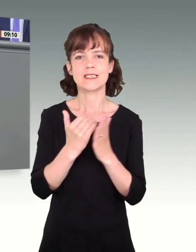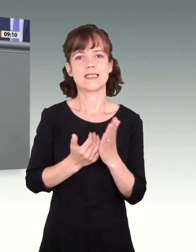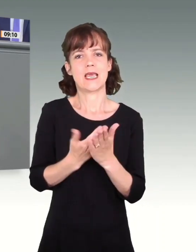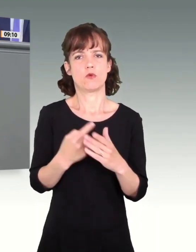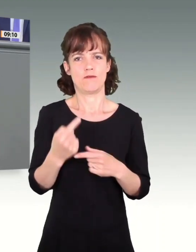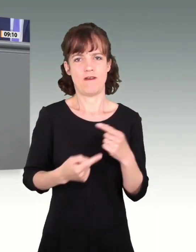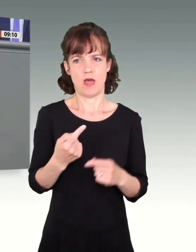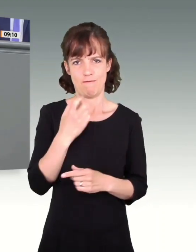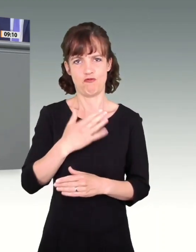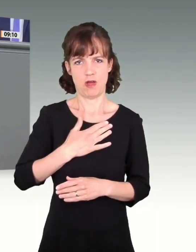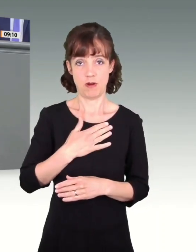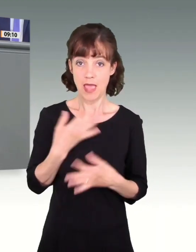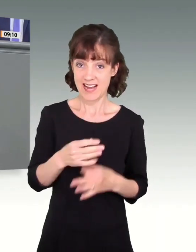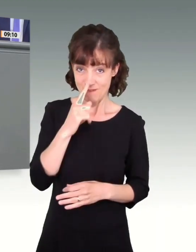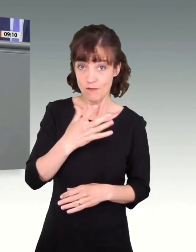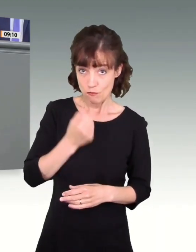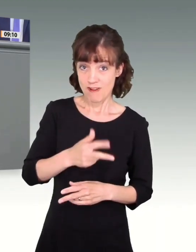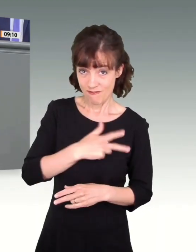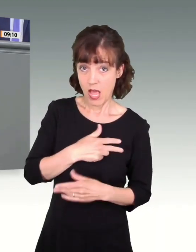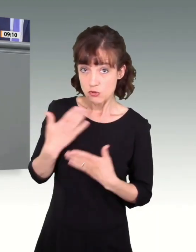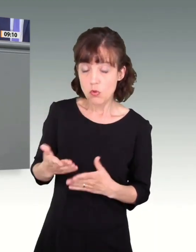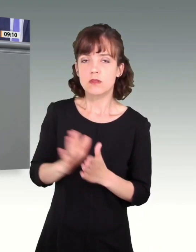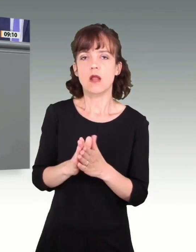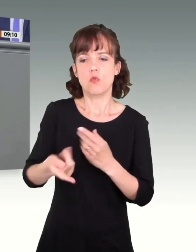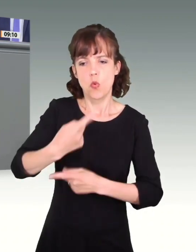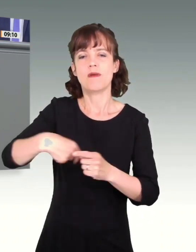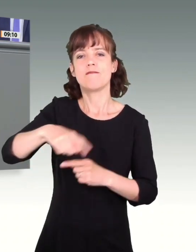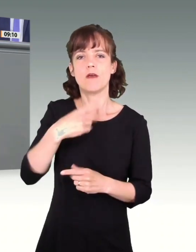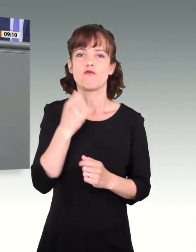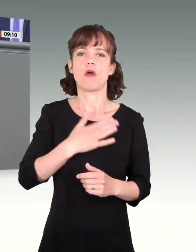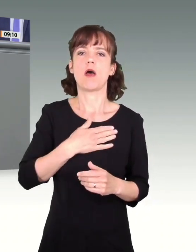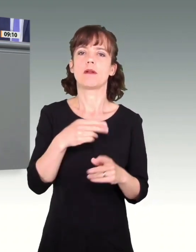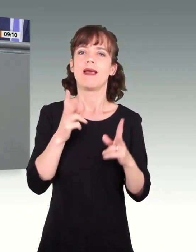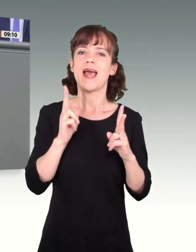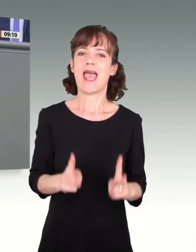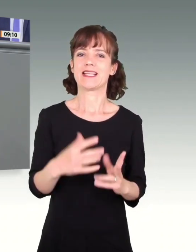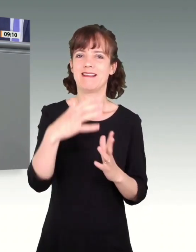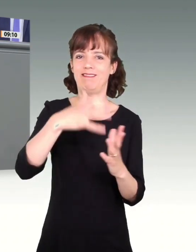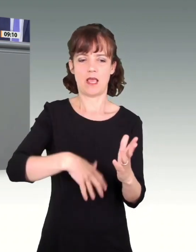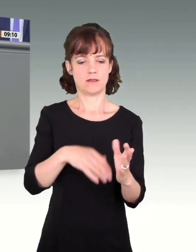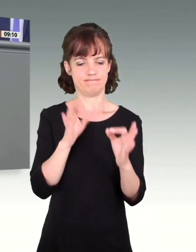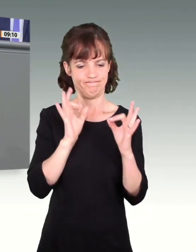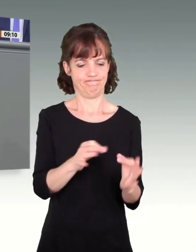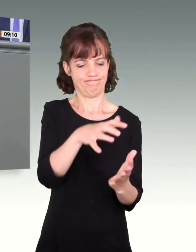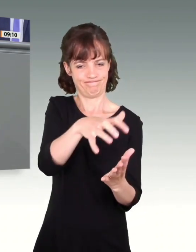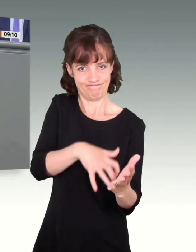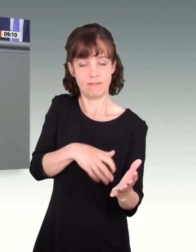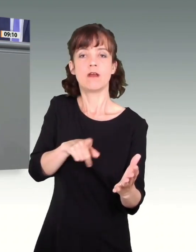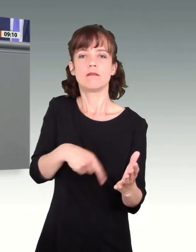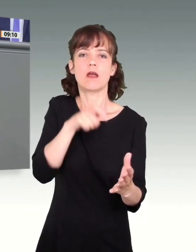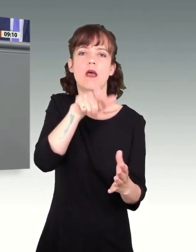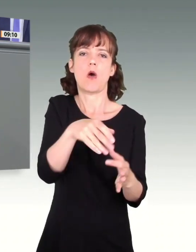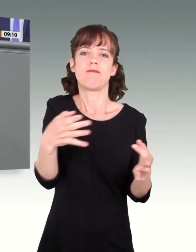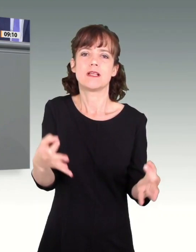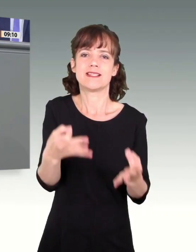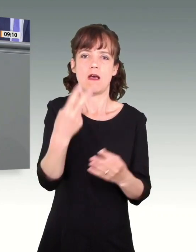Gesetzgebungsverfahren möchten, dann möchten wir ordentliche Rechtstexte haben, wo wir unseren Sachverständigen sagen können, worüber wir